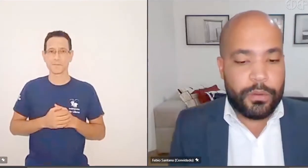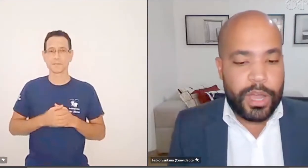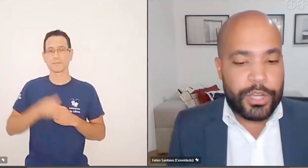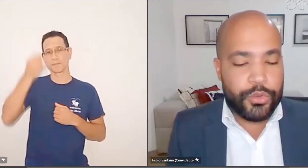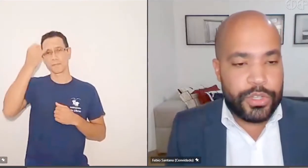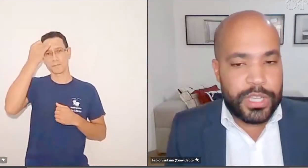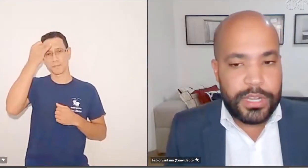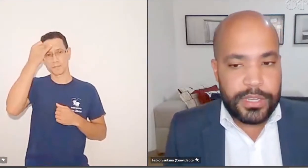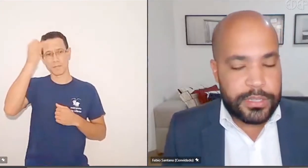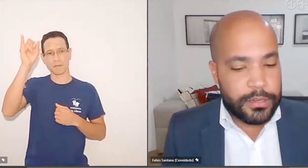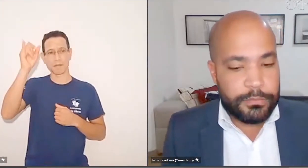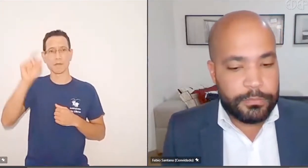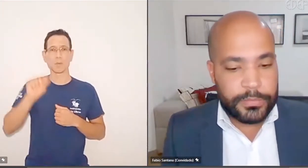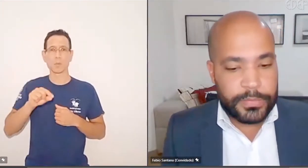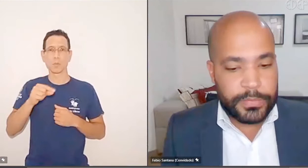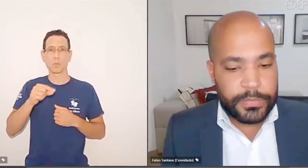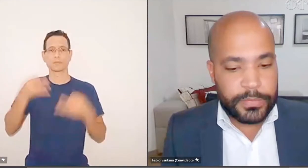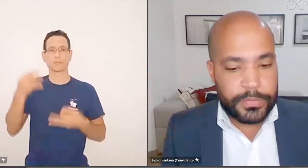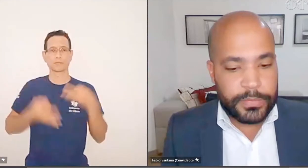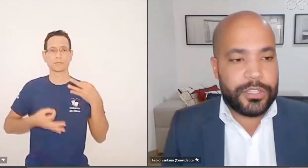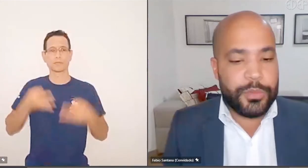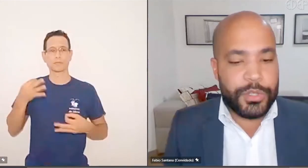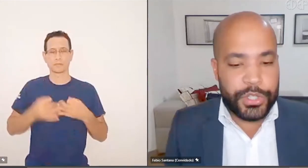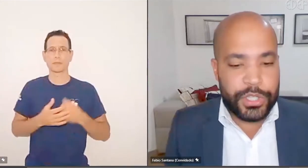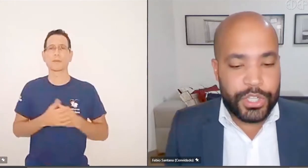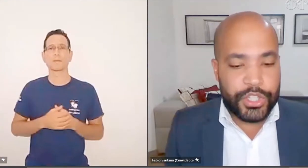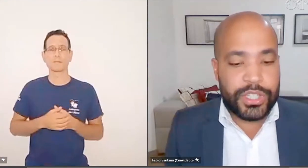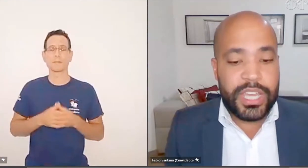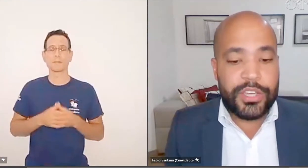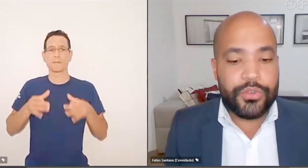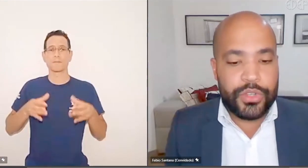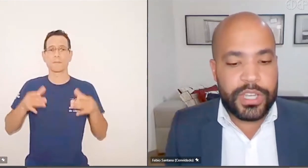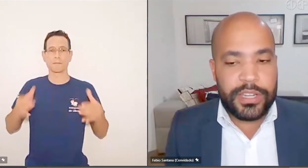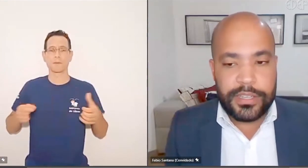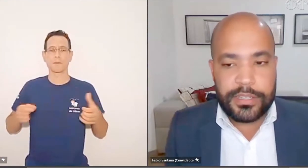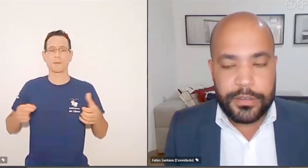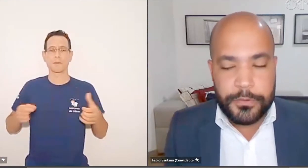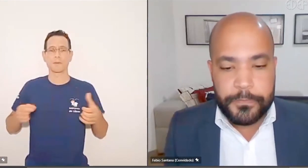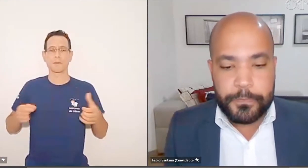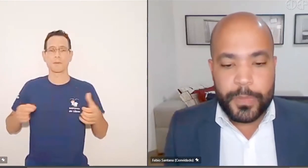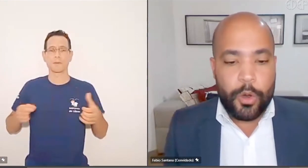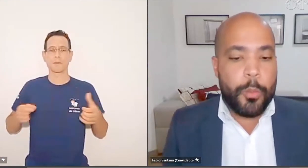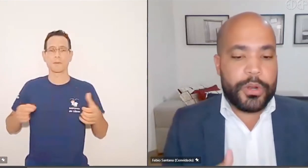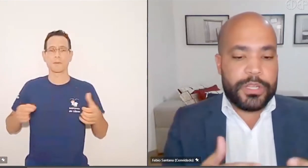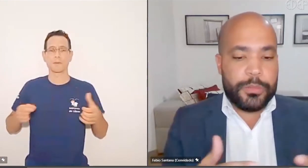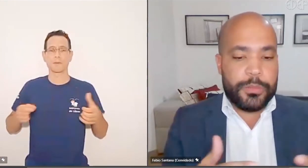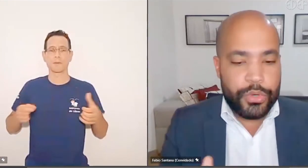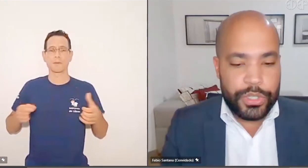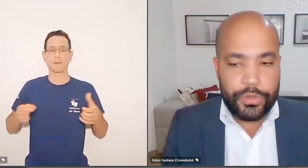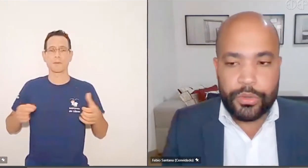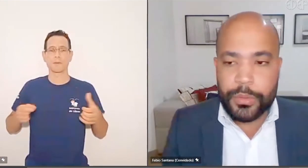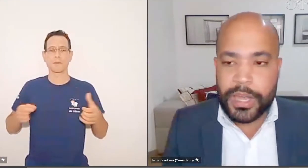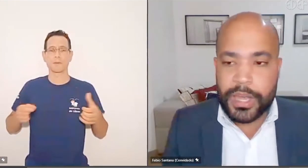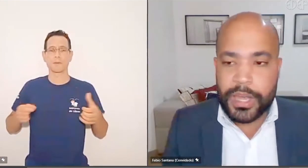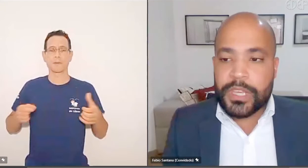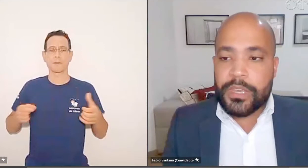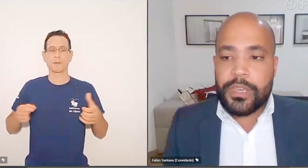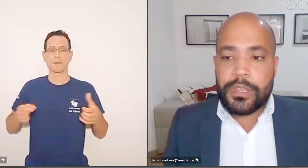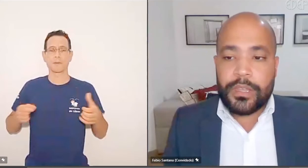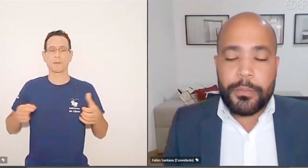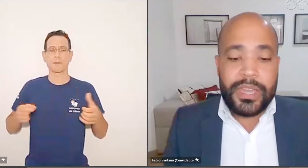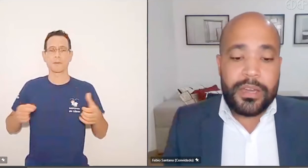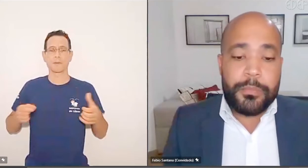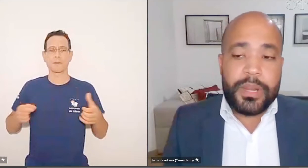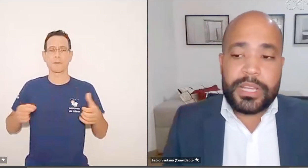que evitam a judicialização, né, foram ampliadas as medidas de desjudicialização, como, por exemplo, acesso à SUS e tudo mais,